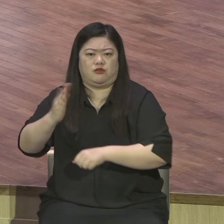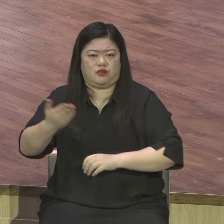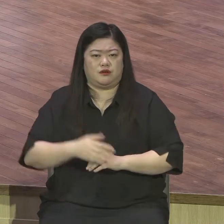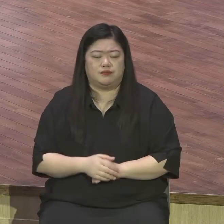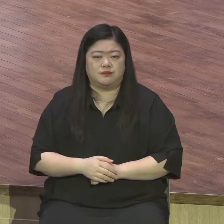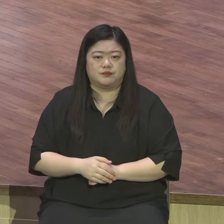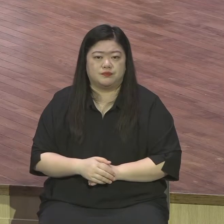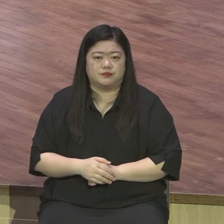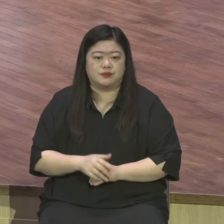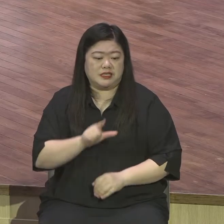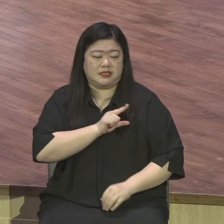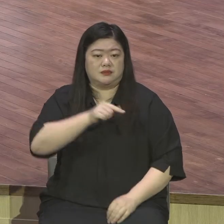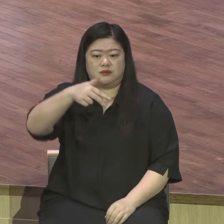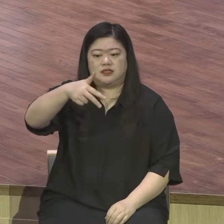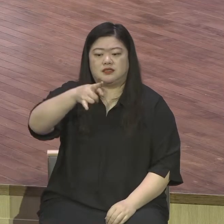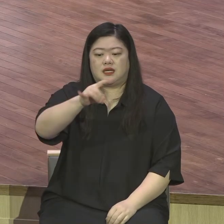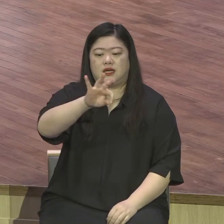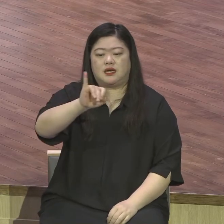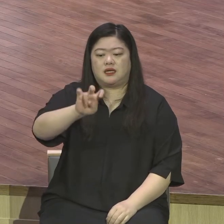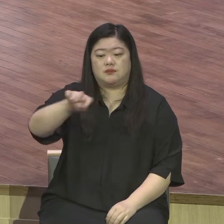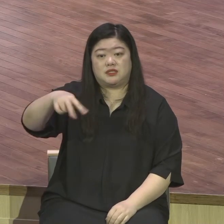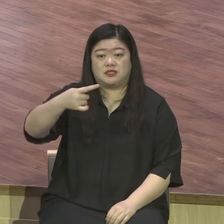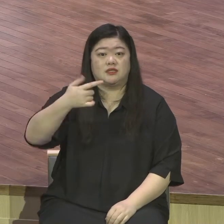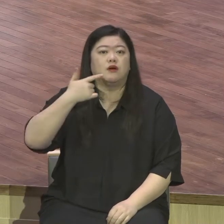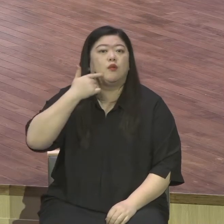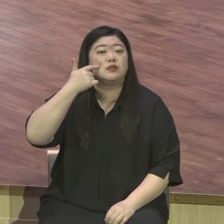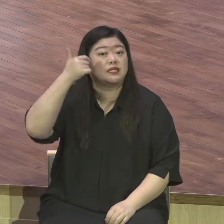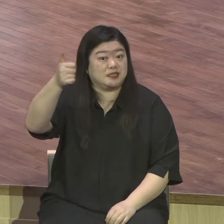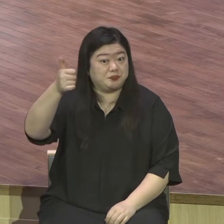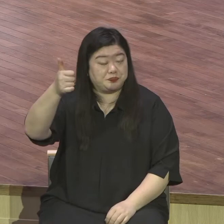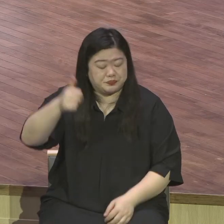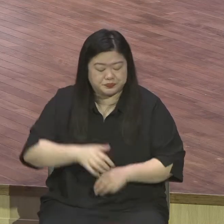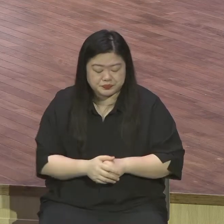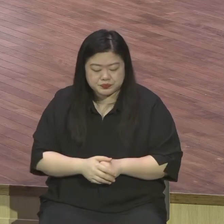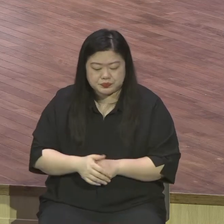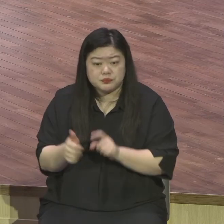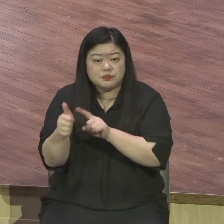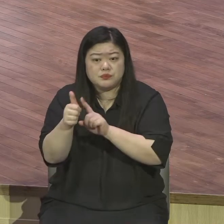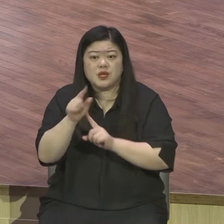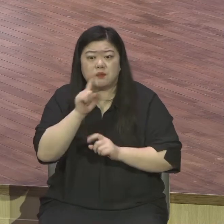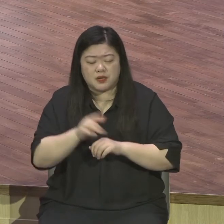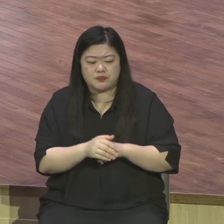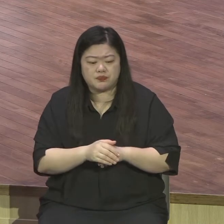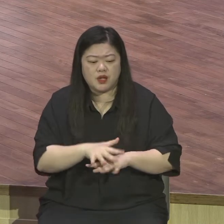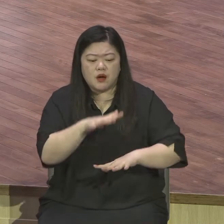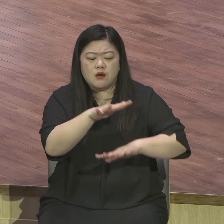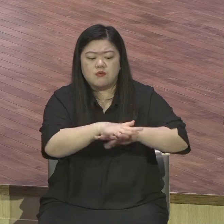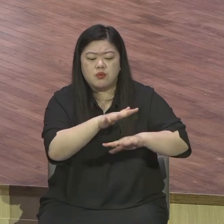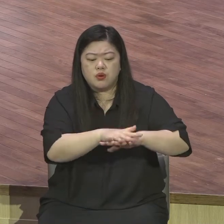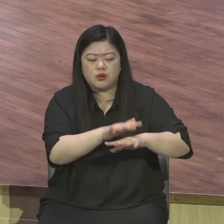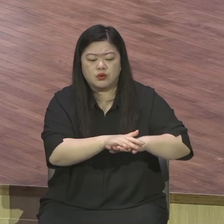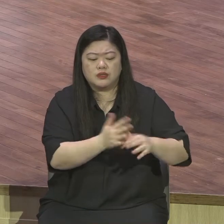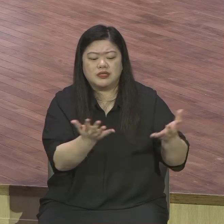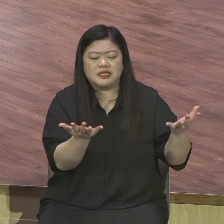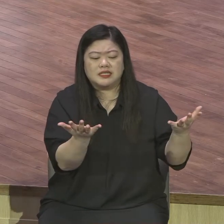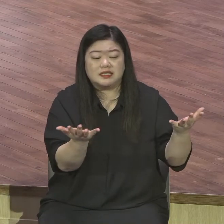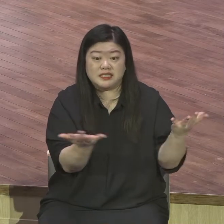보이스 목사님은 포도원에 먼저 온 사람의 결정적 잘못은 자기가